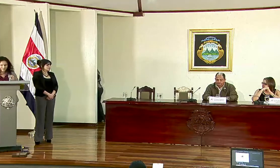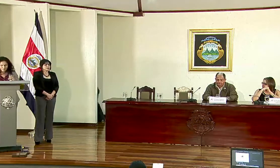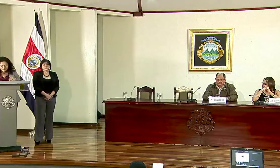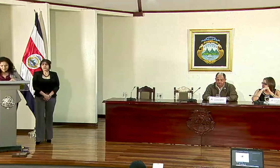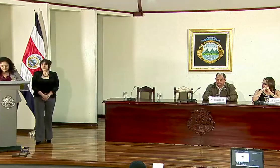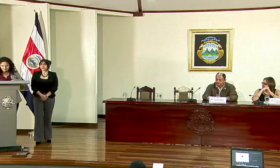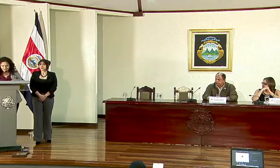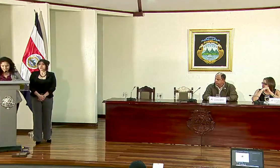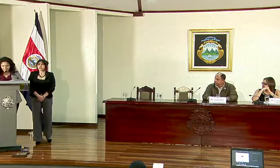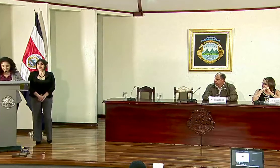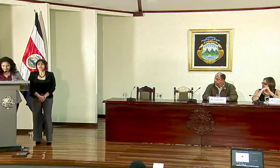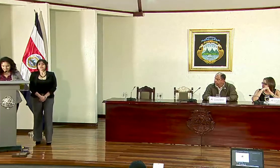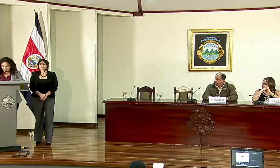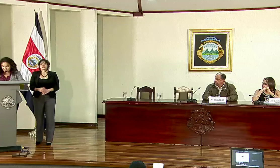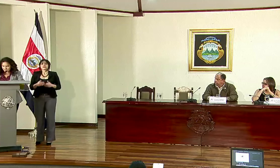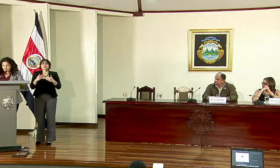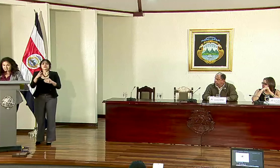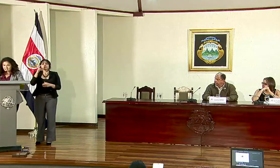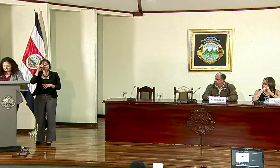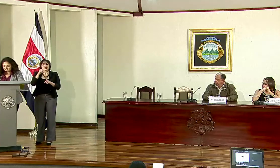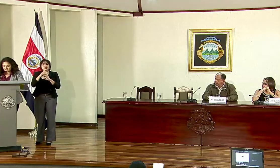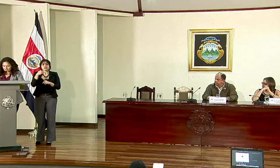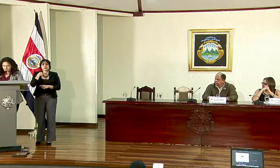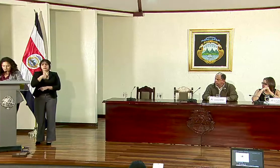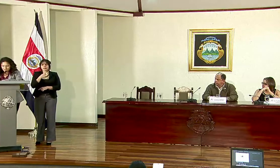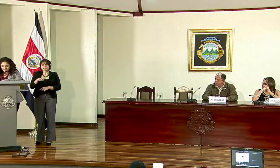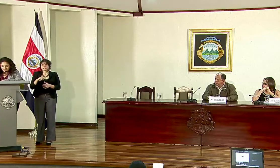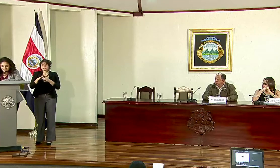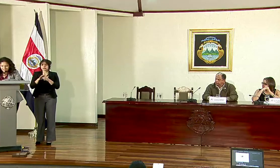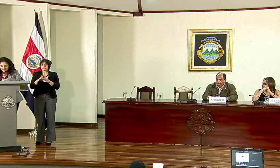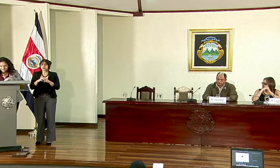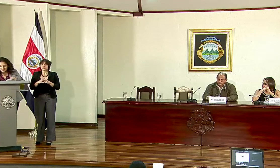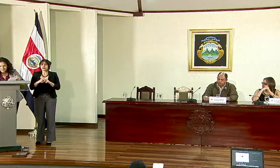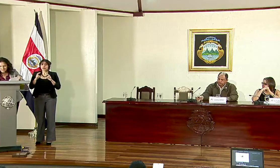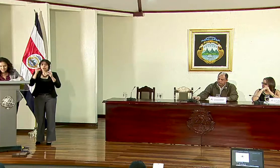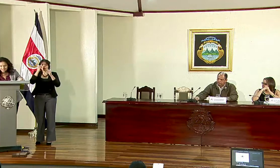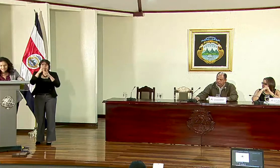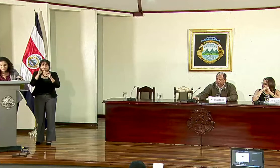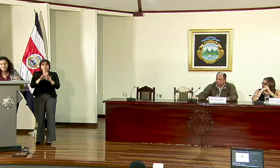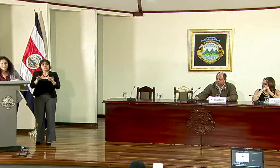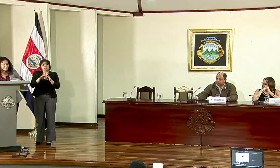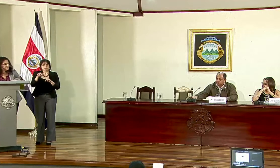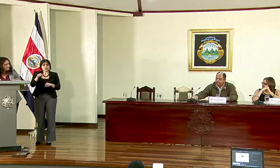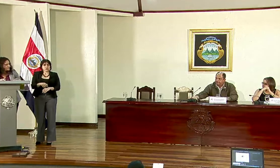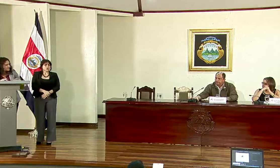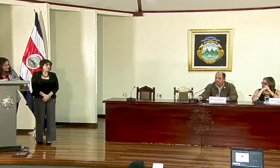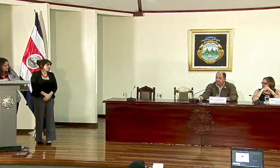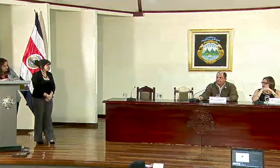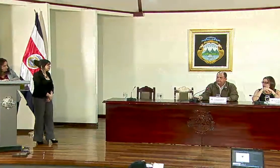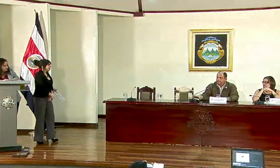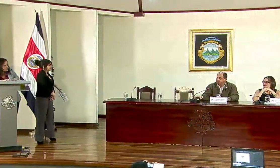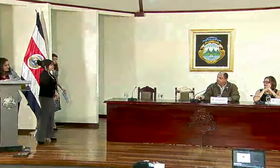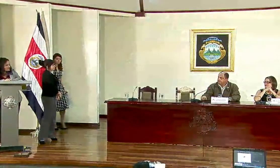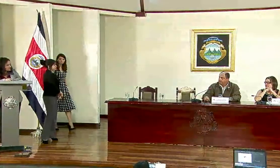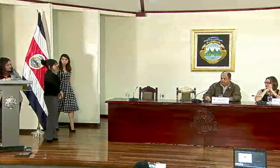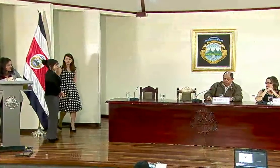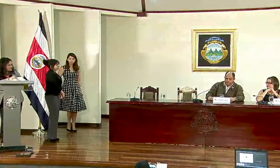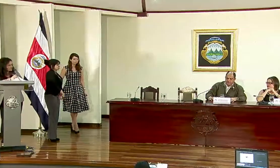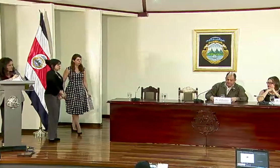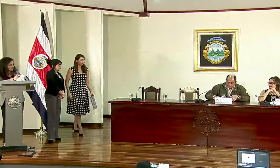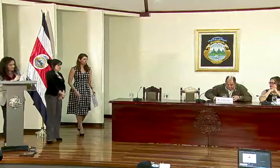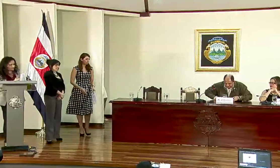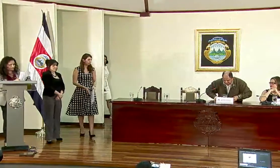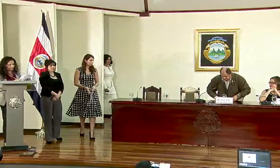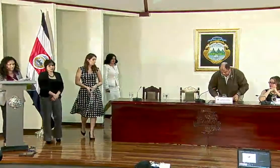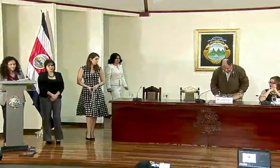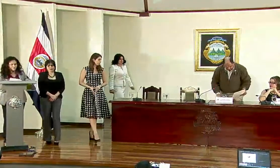Vamos a escuchar el mensaje del señor presidente sobre un anuncio importante para el día de hoy. Si gusta hacerlo desde aquí, presidente.